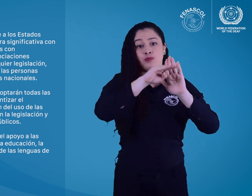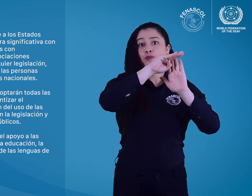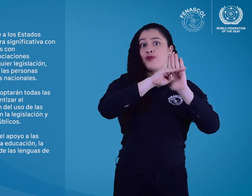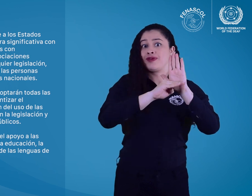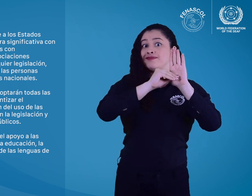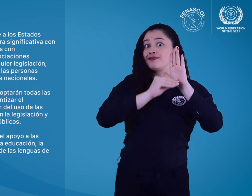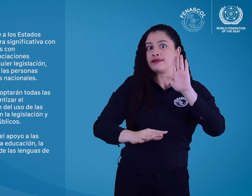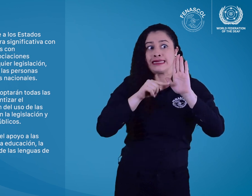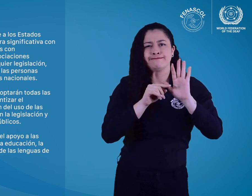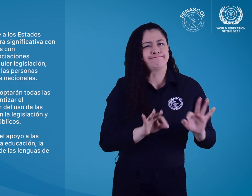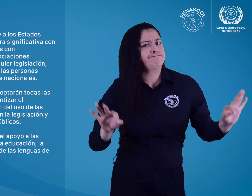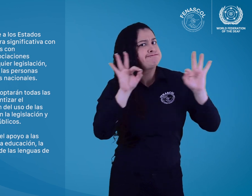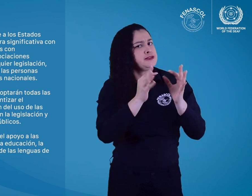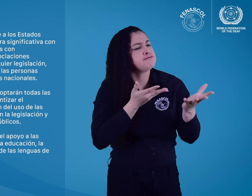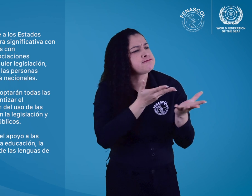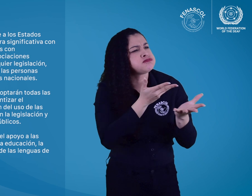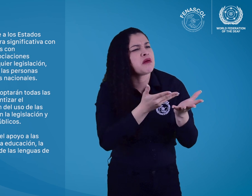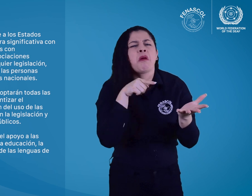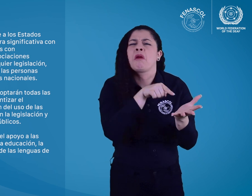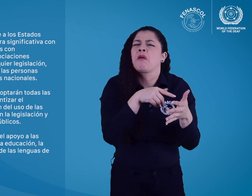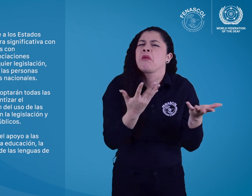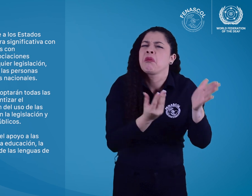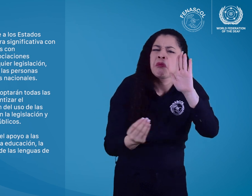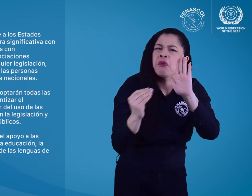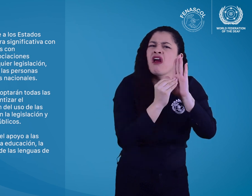las personas sordas y a las lenguas de señas nacionales.